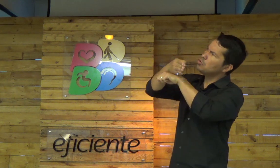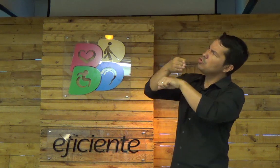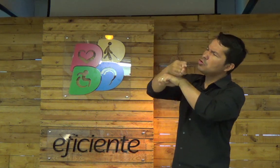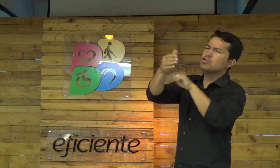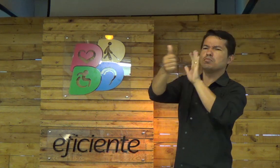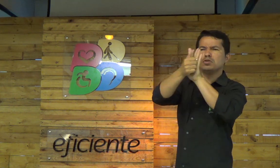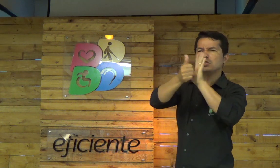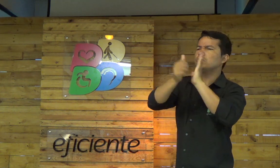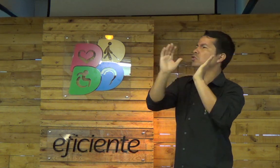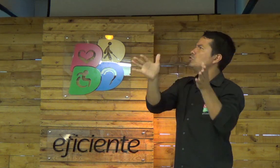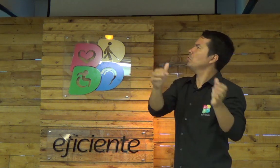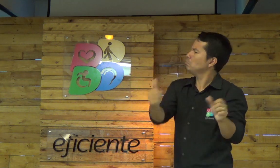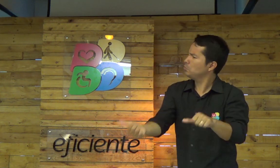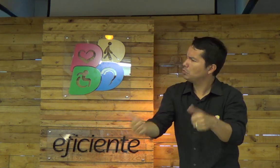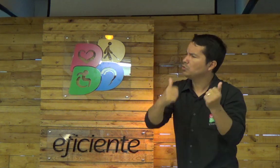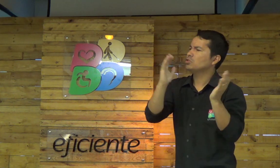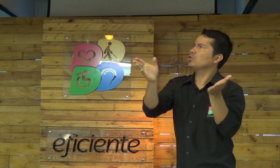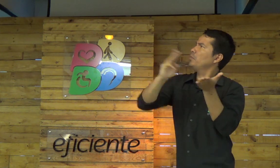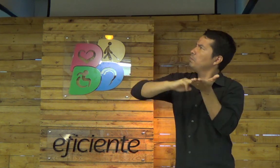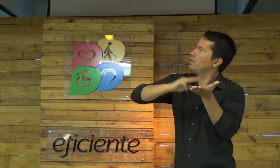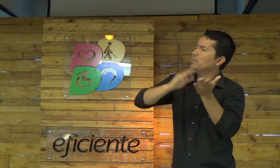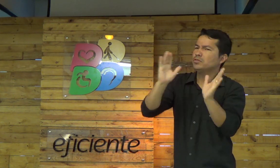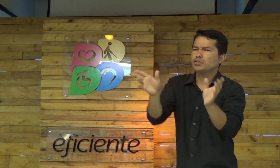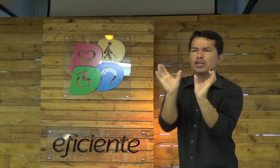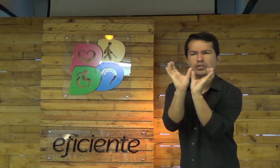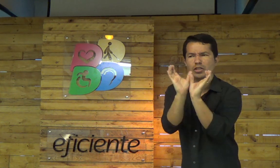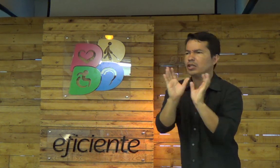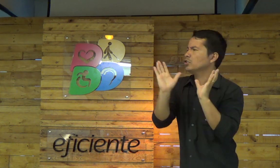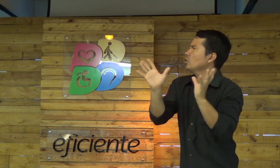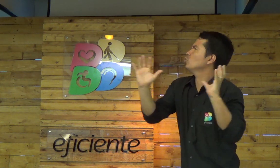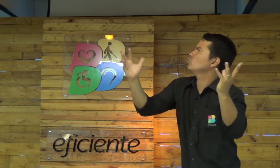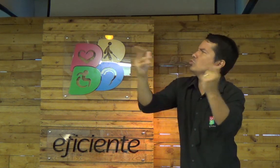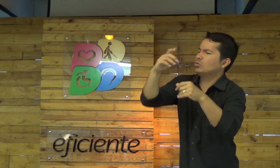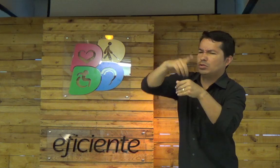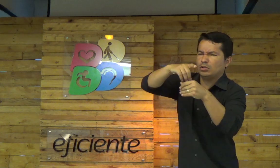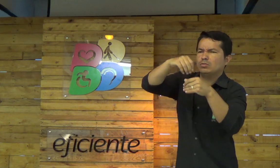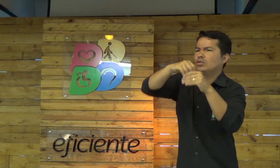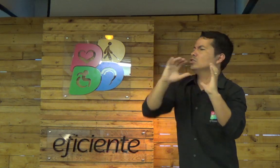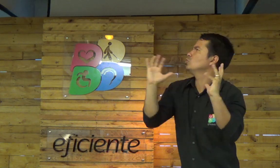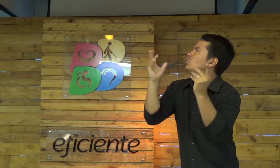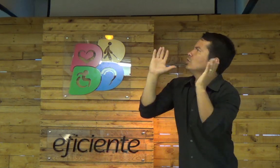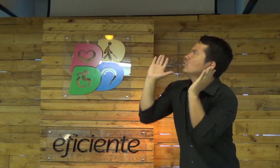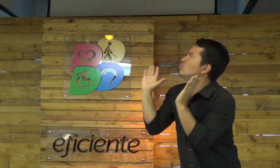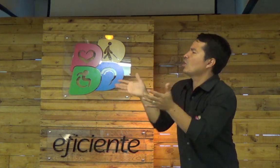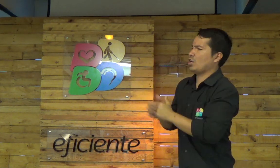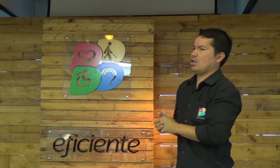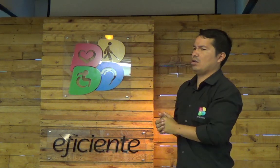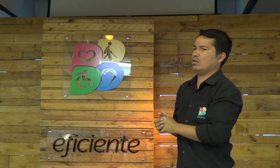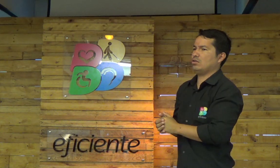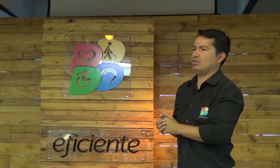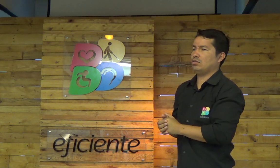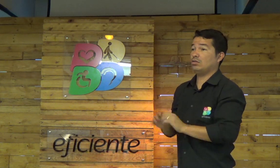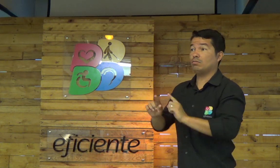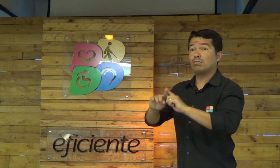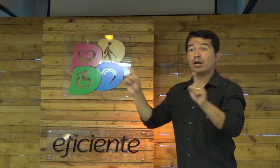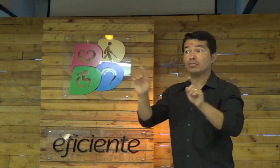eu já, já fui para a igreja, já sou batizado, sou membro, já participo da ceia, já sou dizimista,